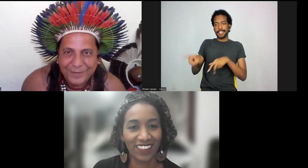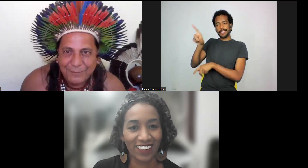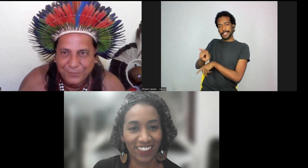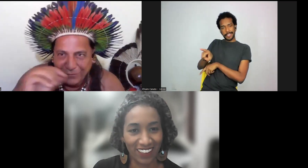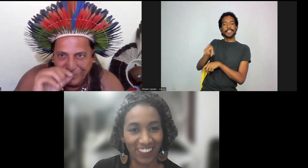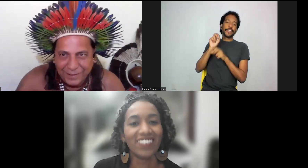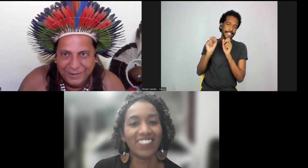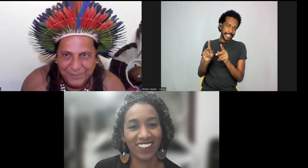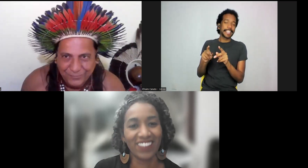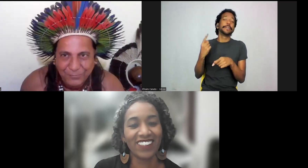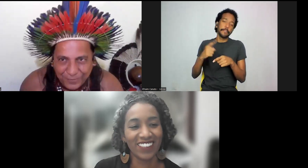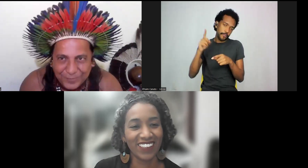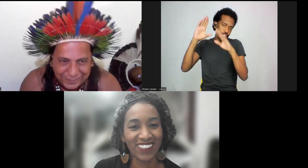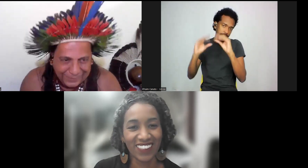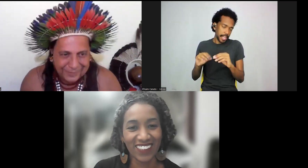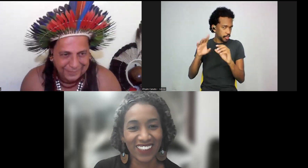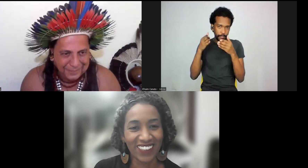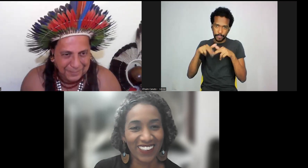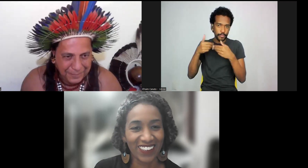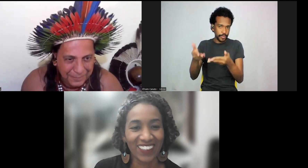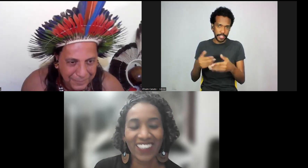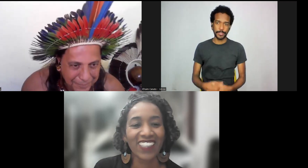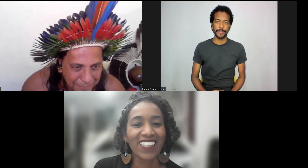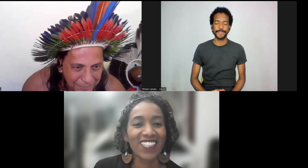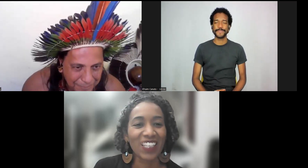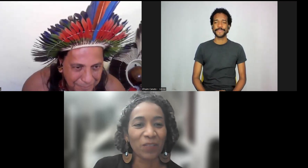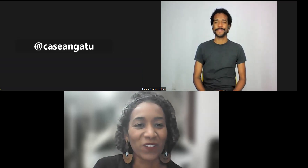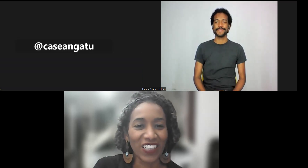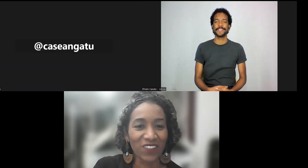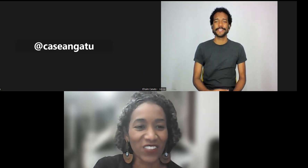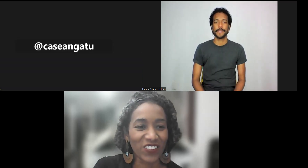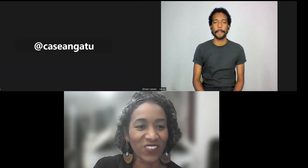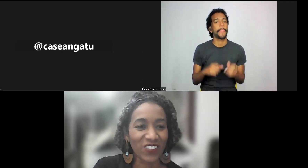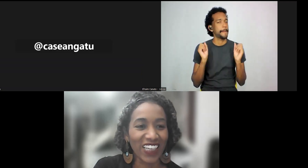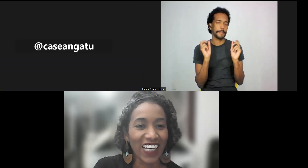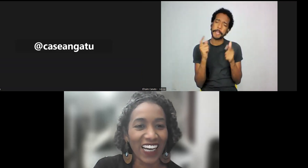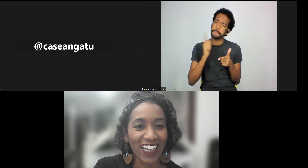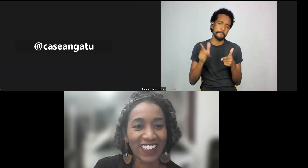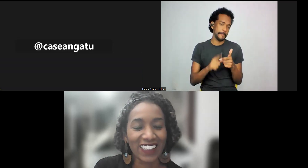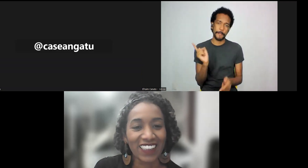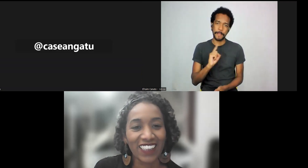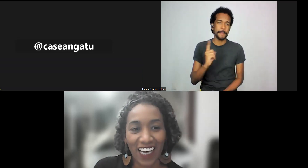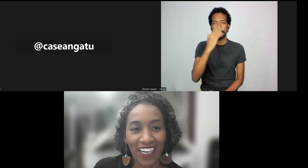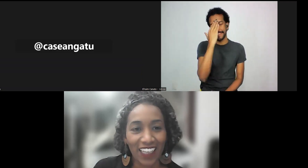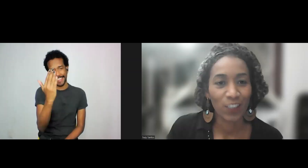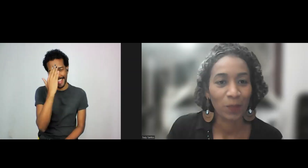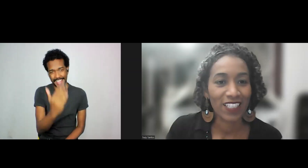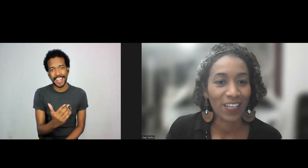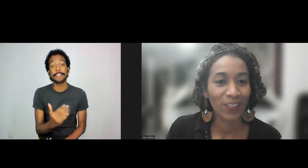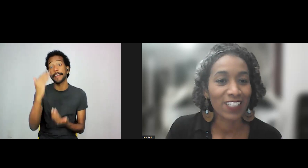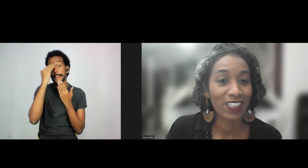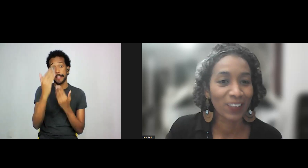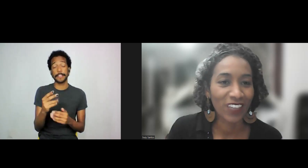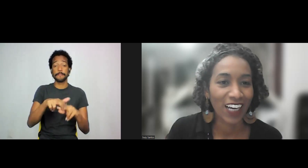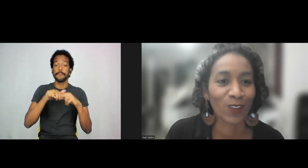viu, Por isso que eu vou desligar a câmera, só por isso. Sem problemas. Muito obrigada. Agradeço pela